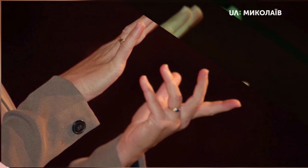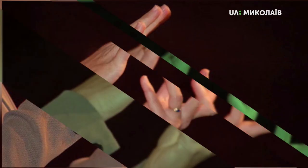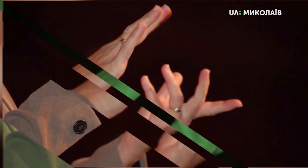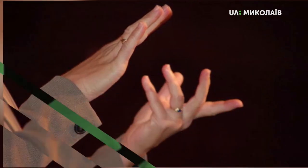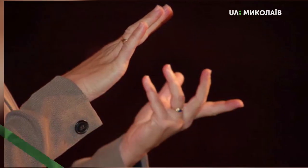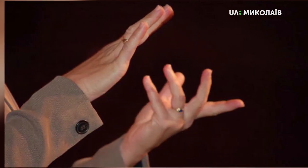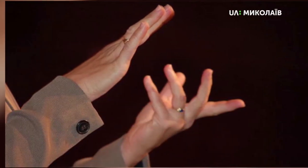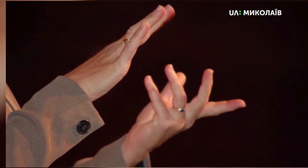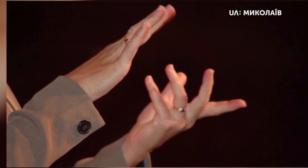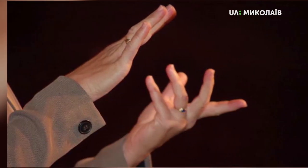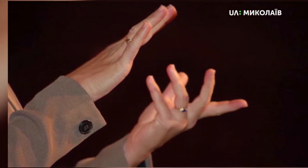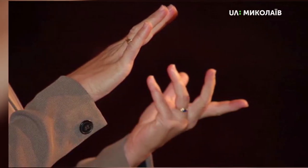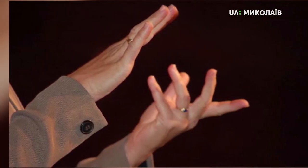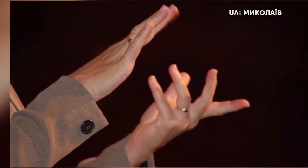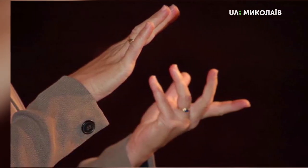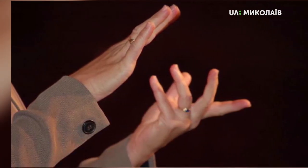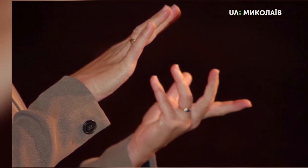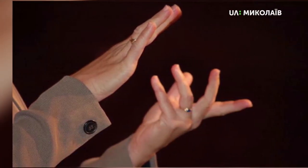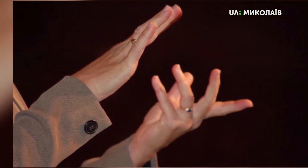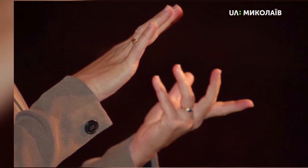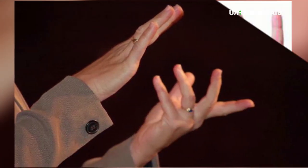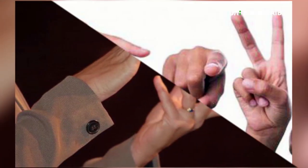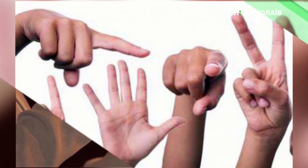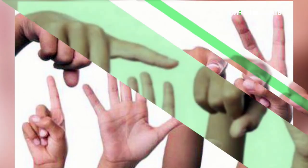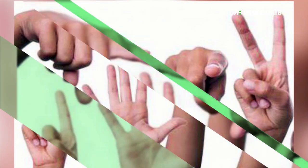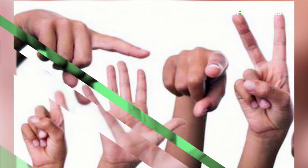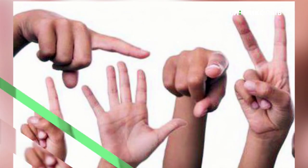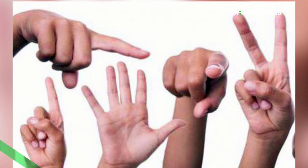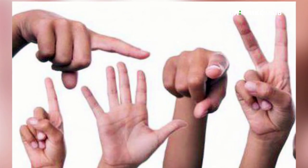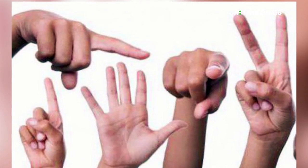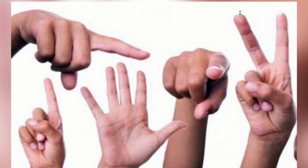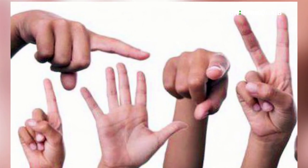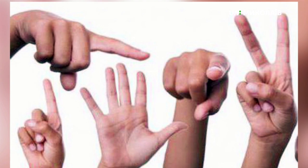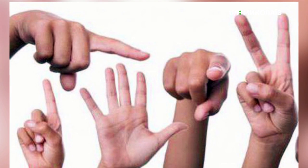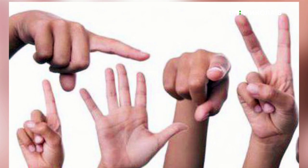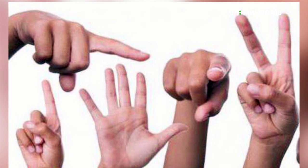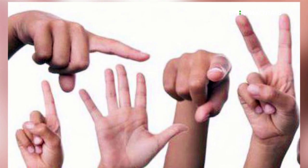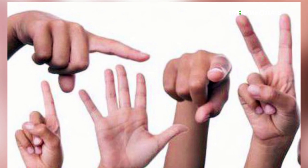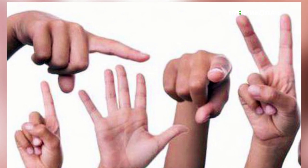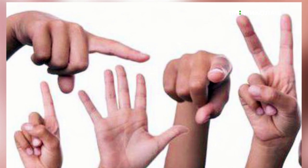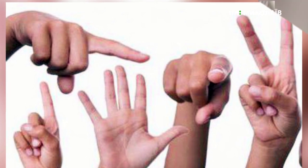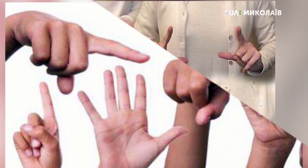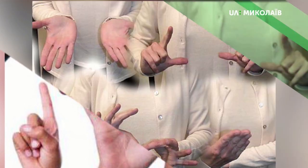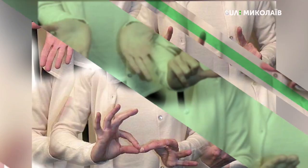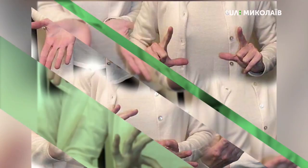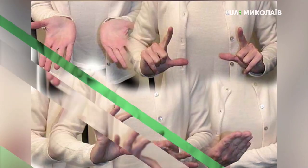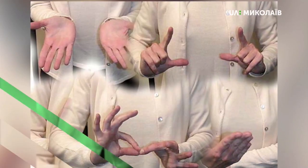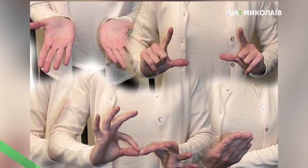які не чують, живуть у повній ізоляції від світу тих, хто чує. А тому навіть кілька вивчених жестів можуть